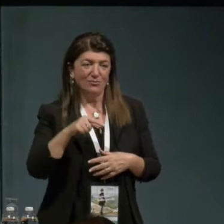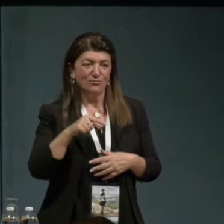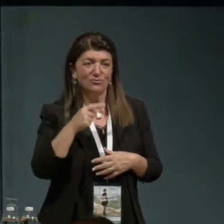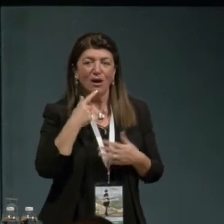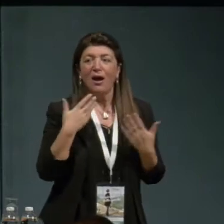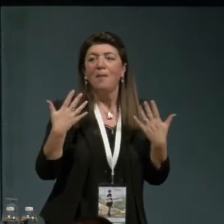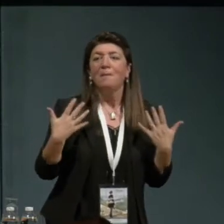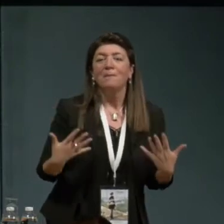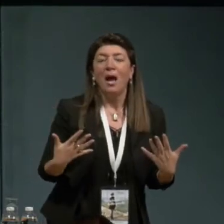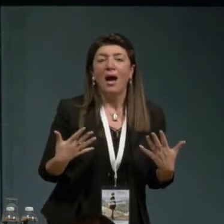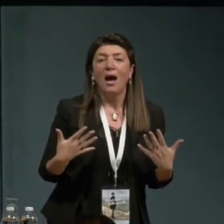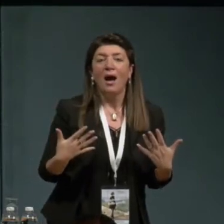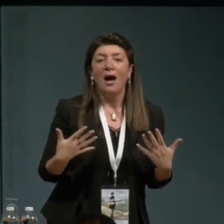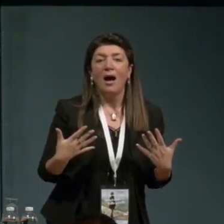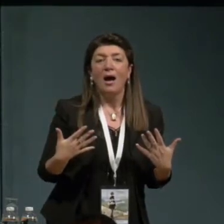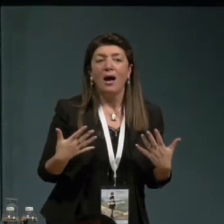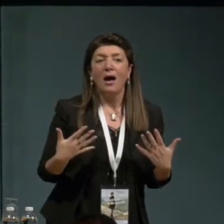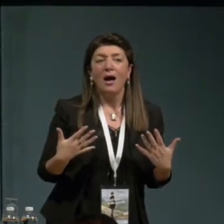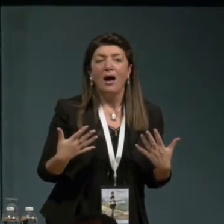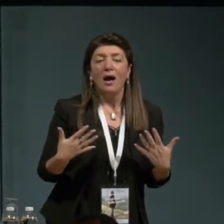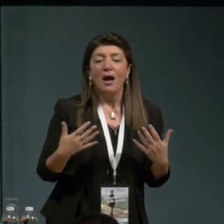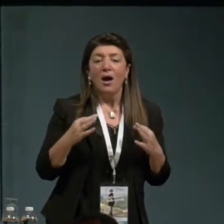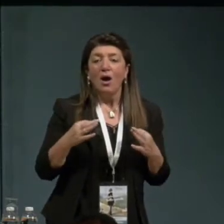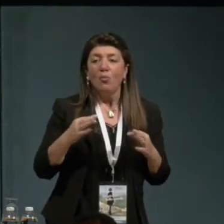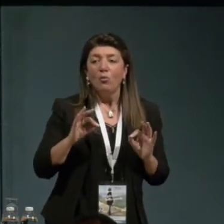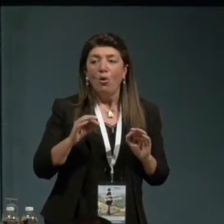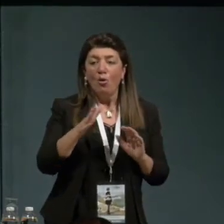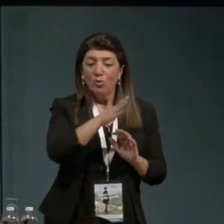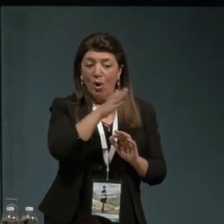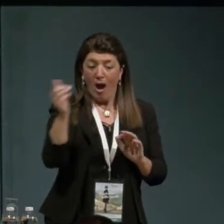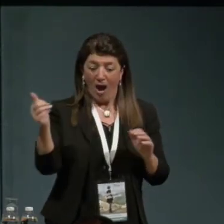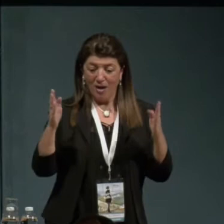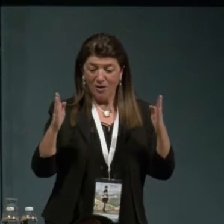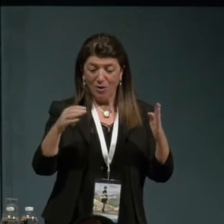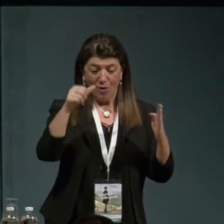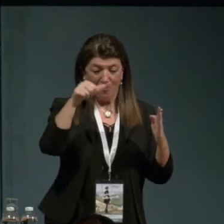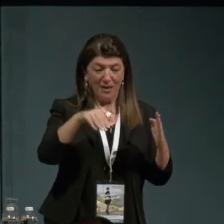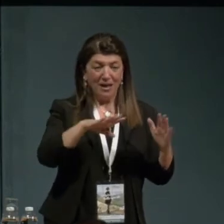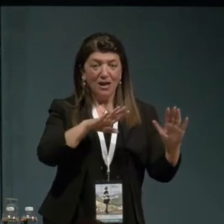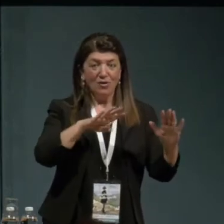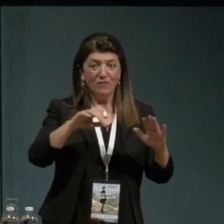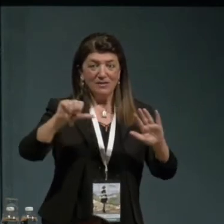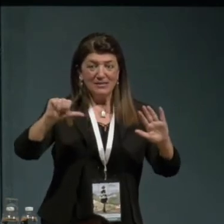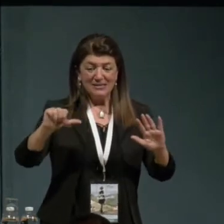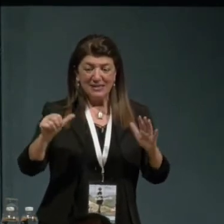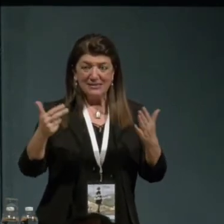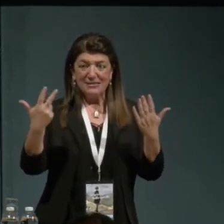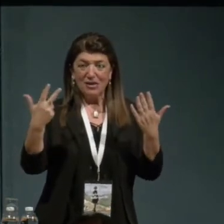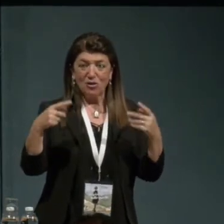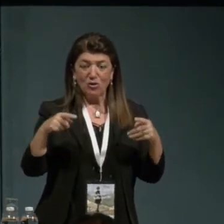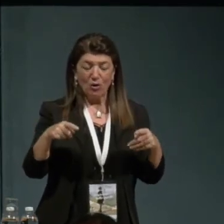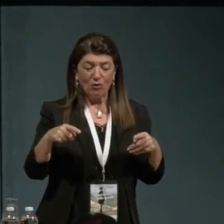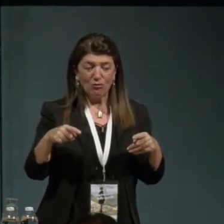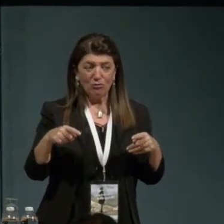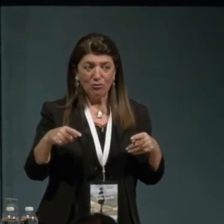infatti l'anno 68 è un anno dove sono